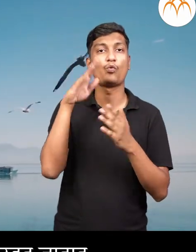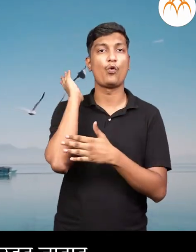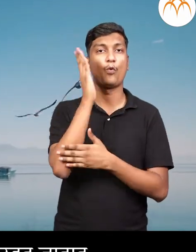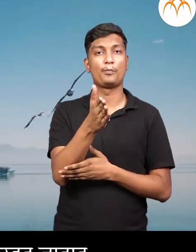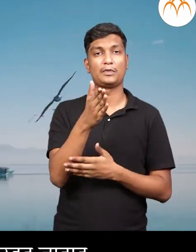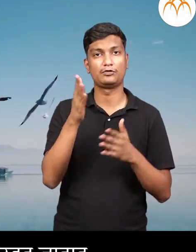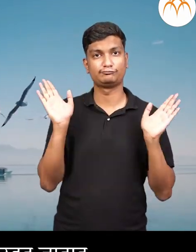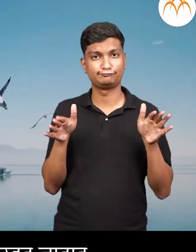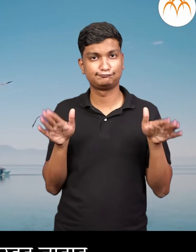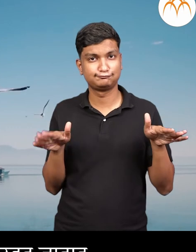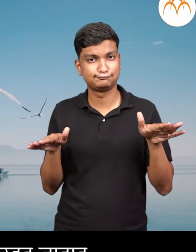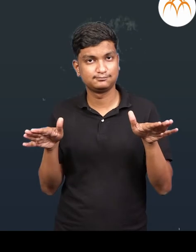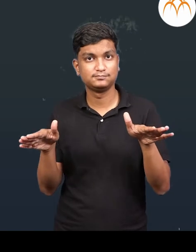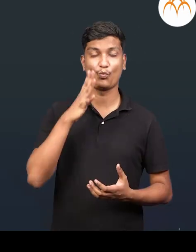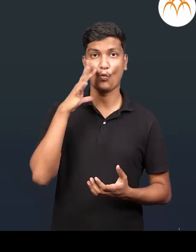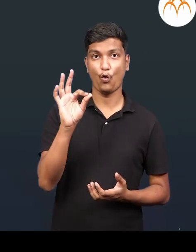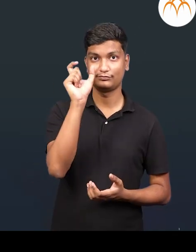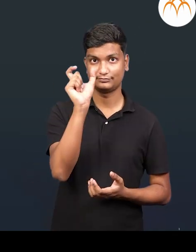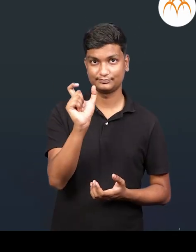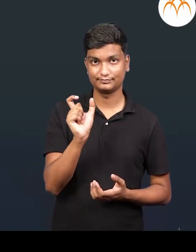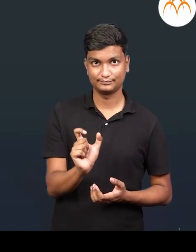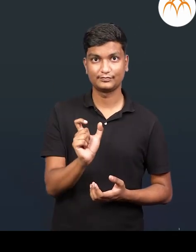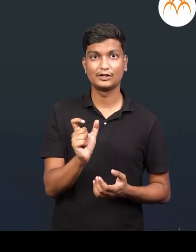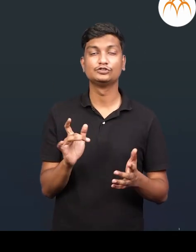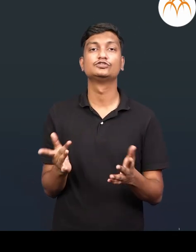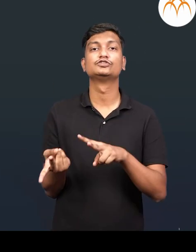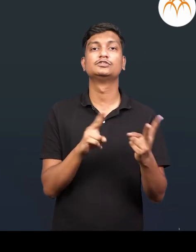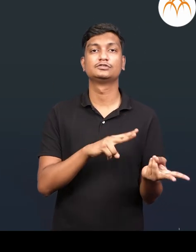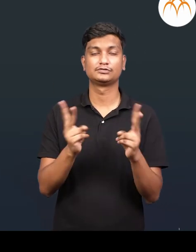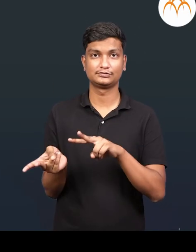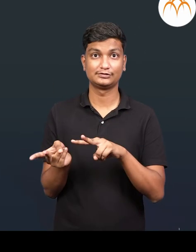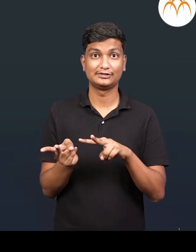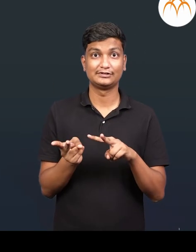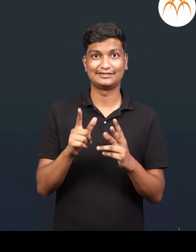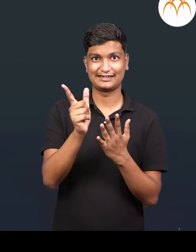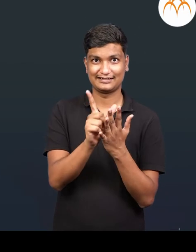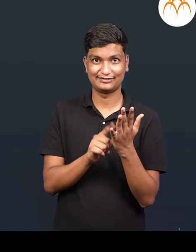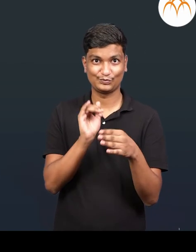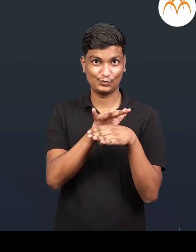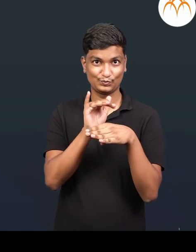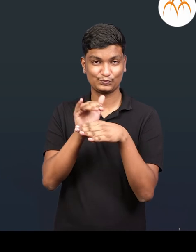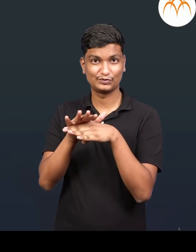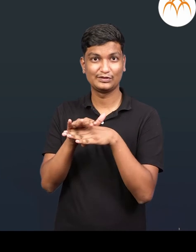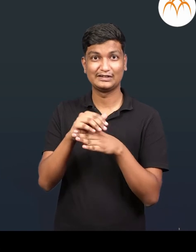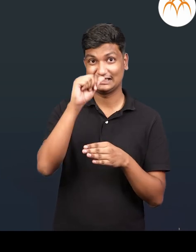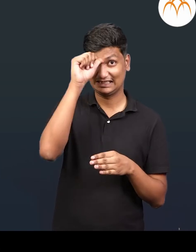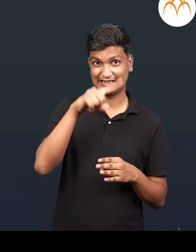मैल दूरवर उड़त जातात पारिभशिक शब्द स्थलांतर, पोस्टकार्ड,